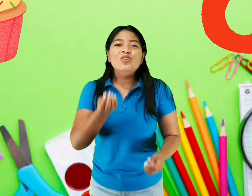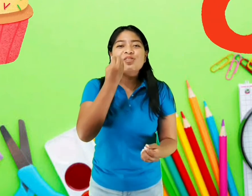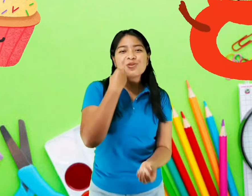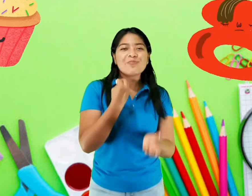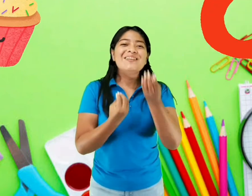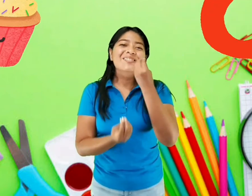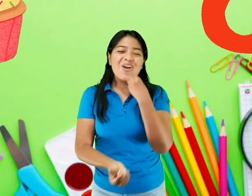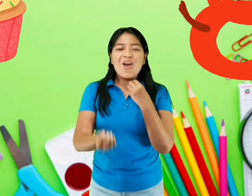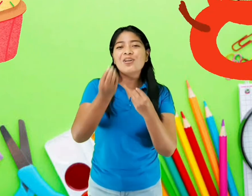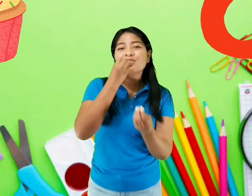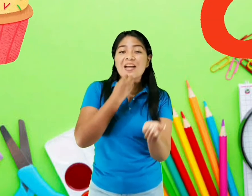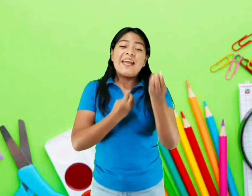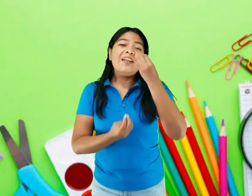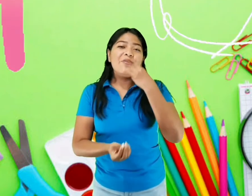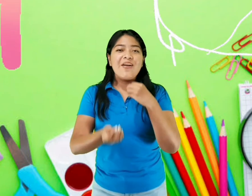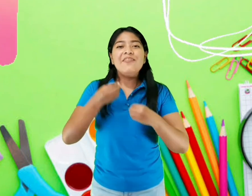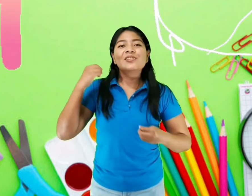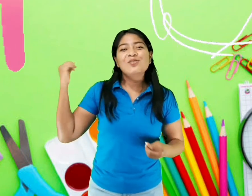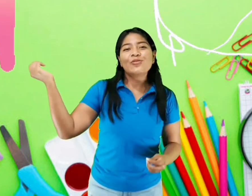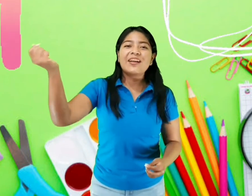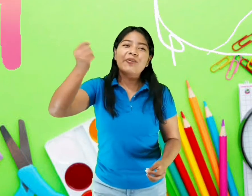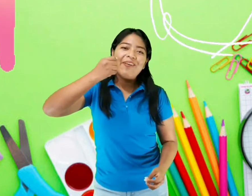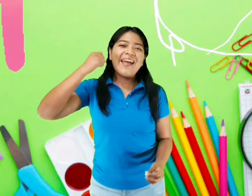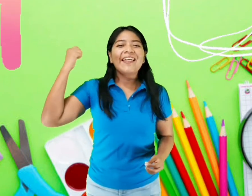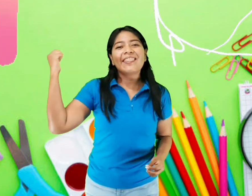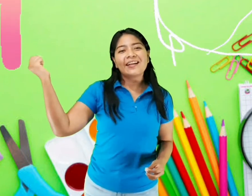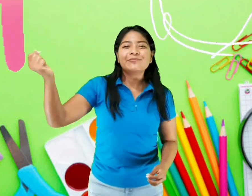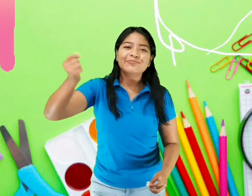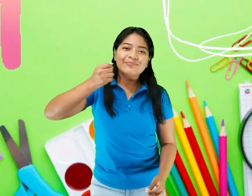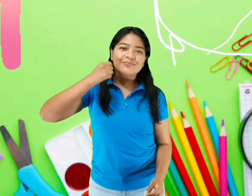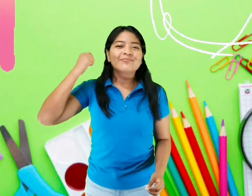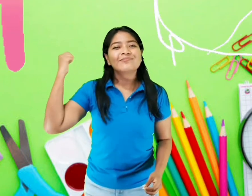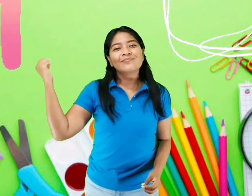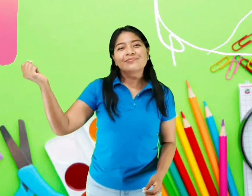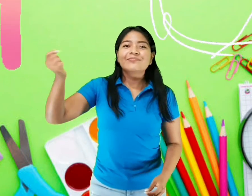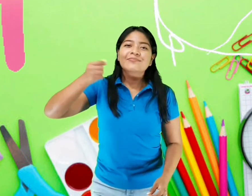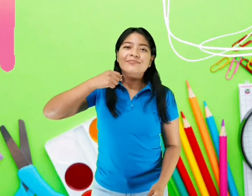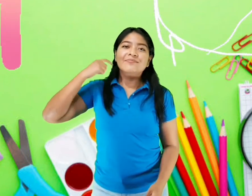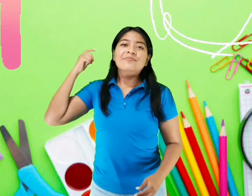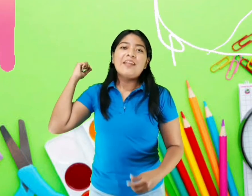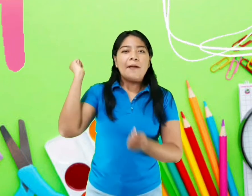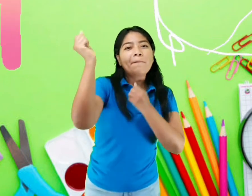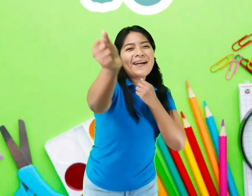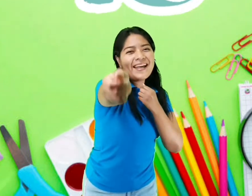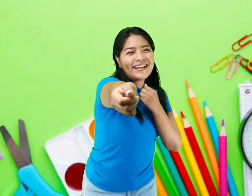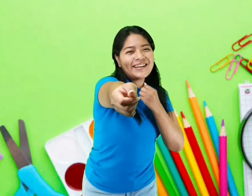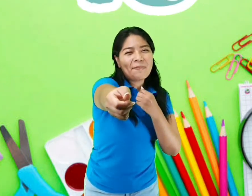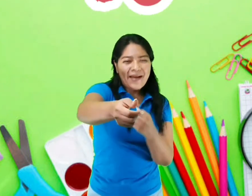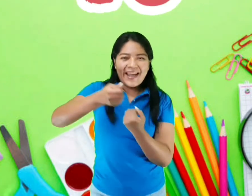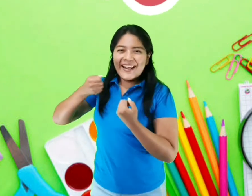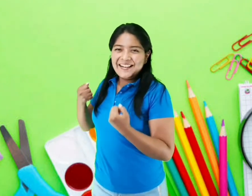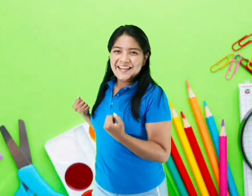es un bizcocho. El nueve es una cuerda, para atrapar al diez.